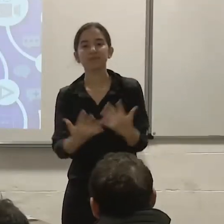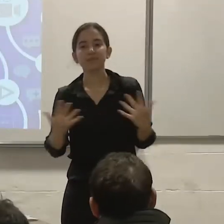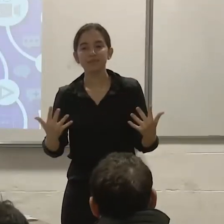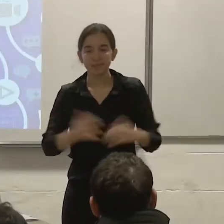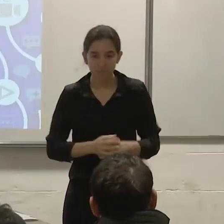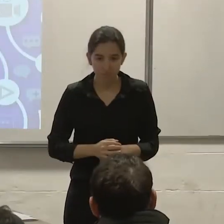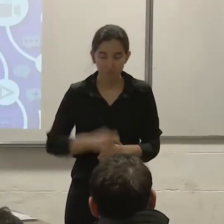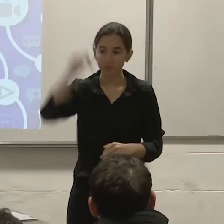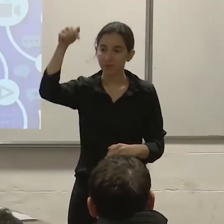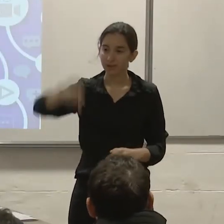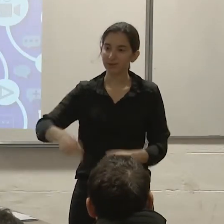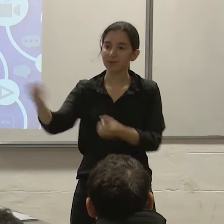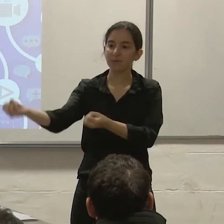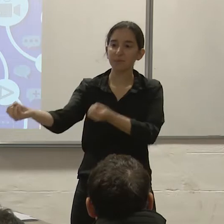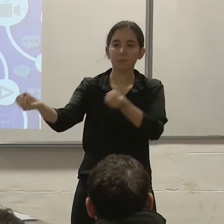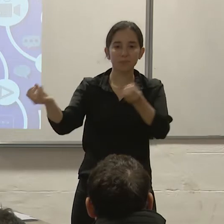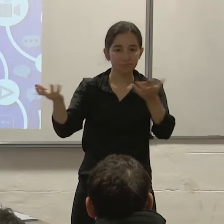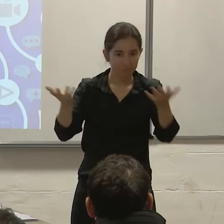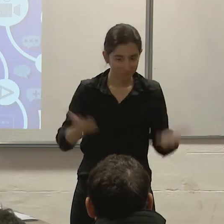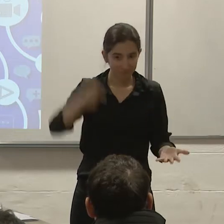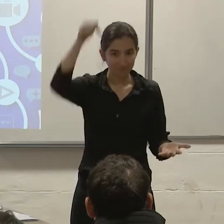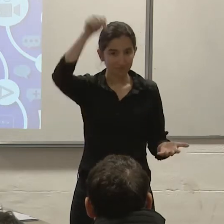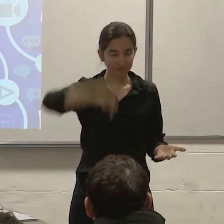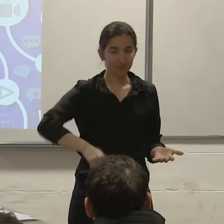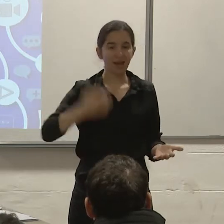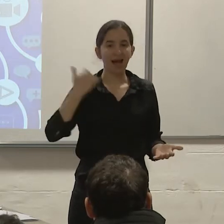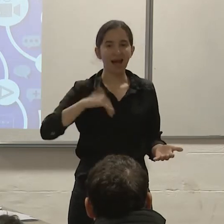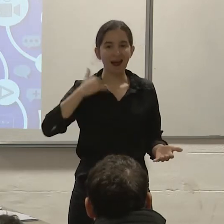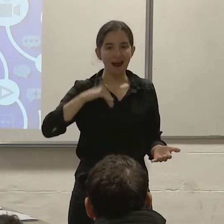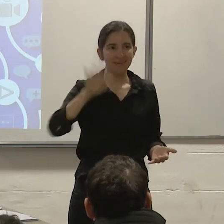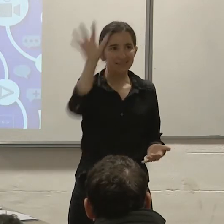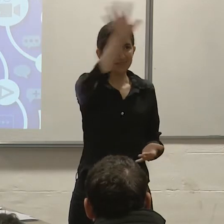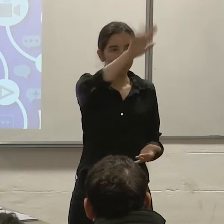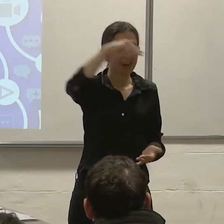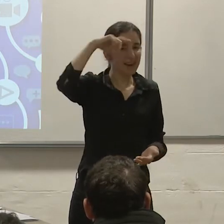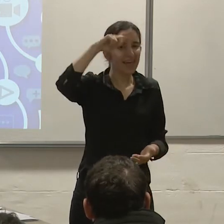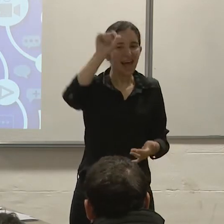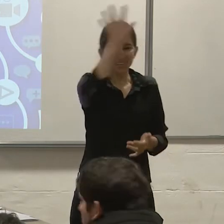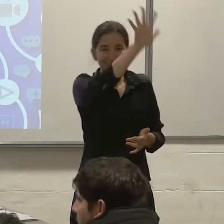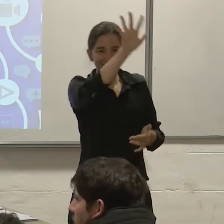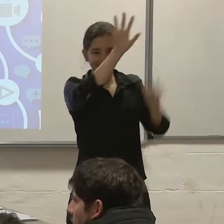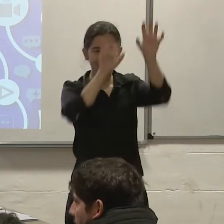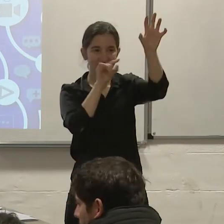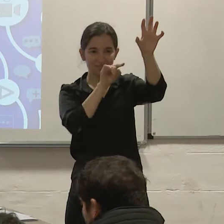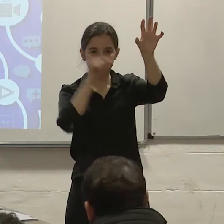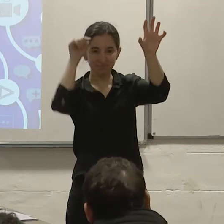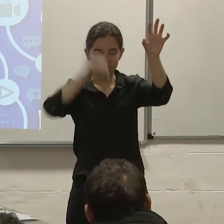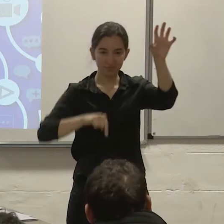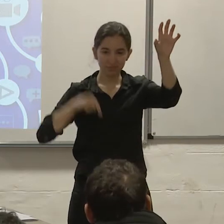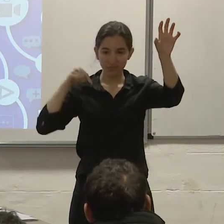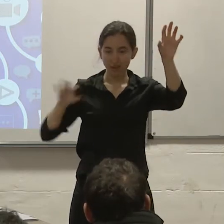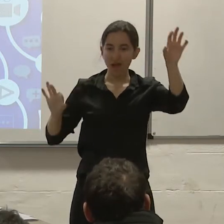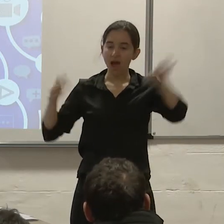Les damos la bienvenida a la Audiencia Pública para la Región Noreste. Es la tercera que la Defensoría realiza este año y la cuarta que invita a